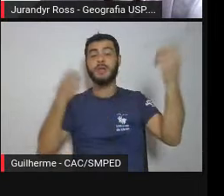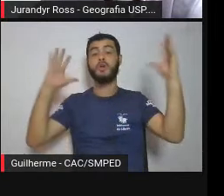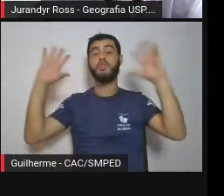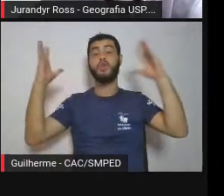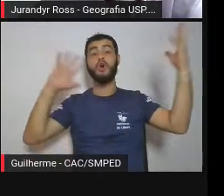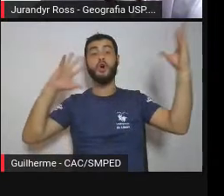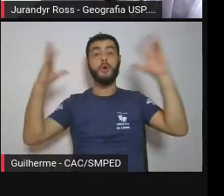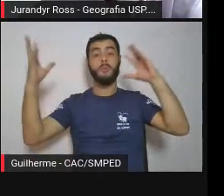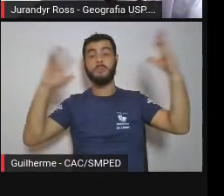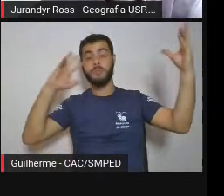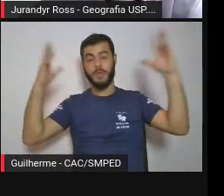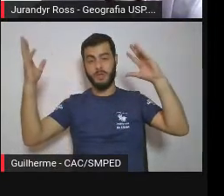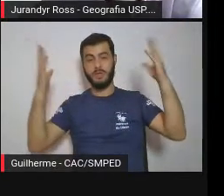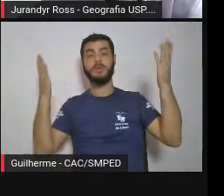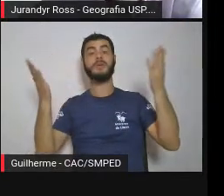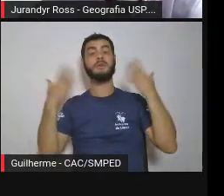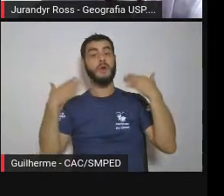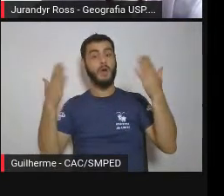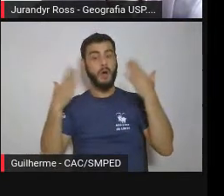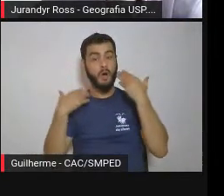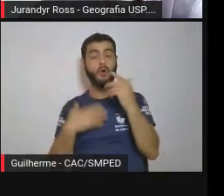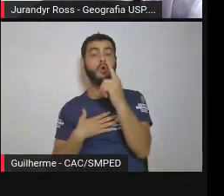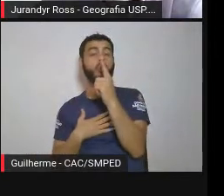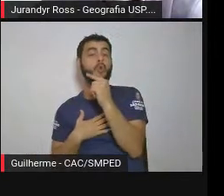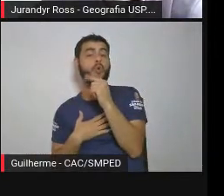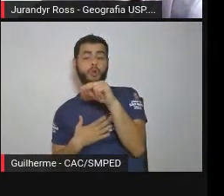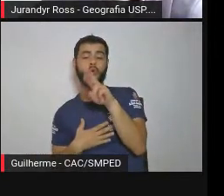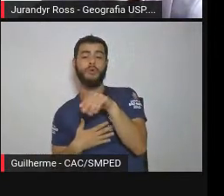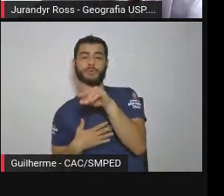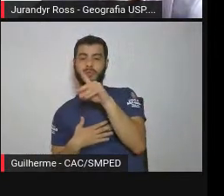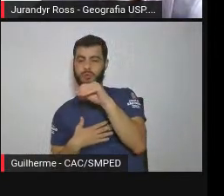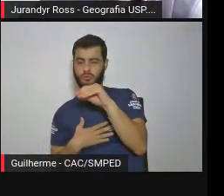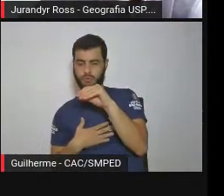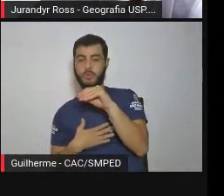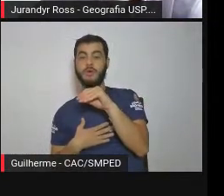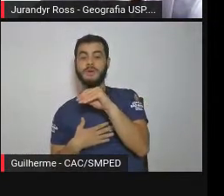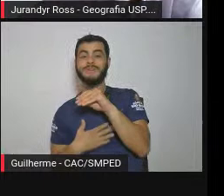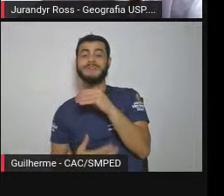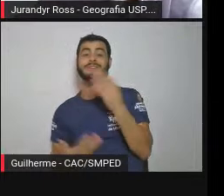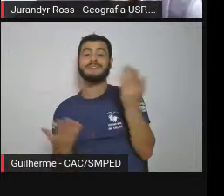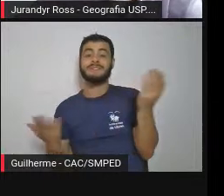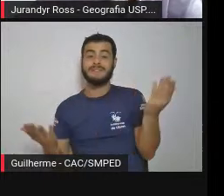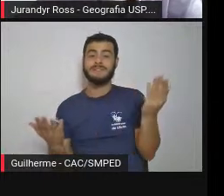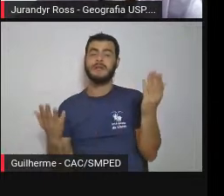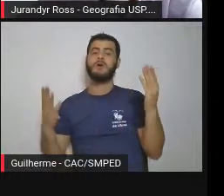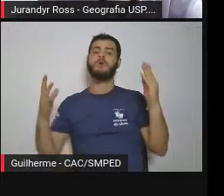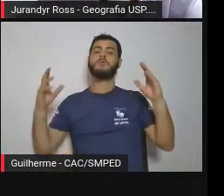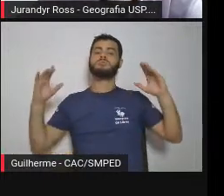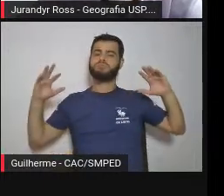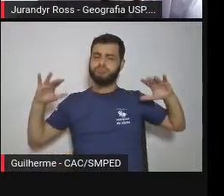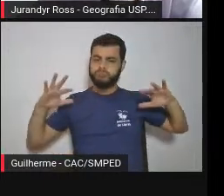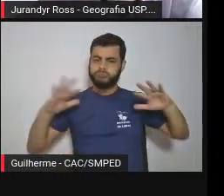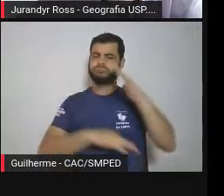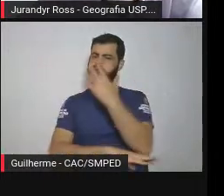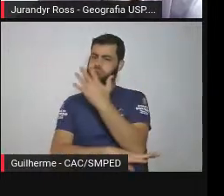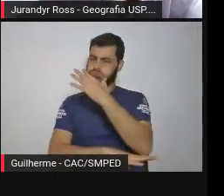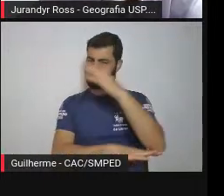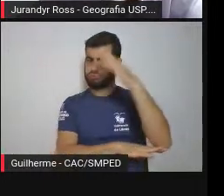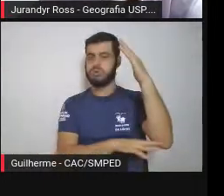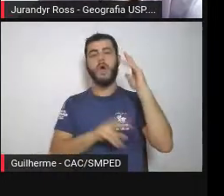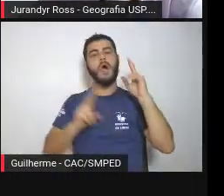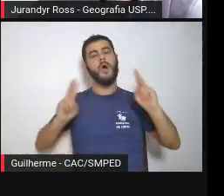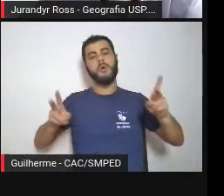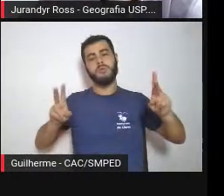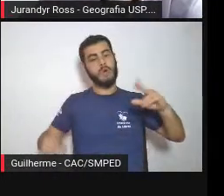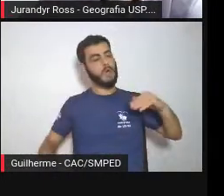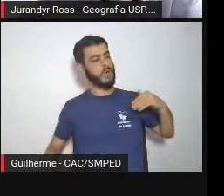a vegetação da Mata Atlântica ocupava tudo isso e continua ocupando algumas delas e até se